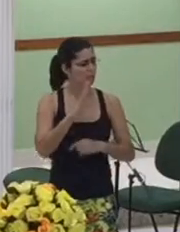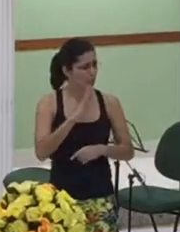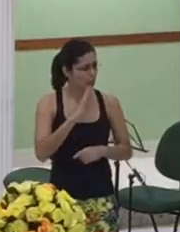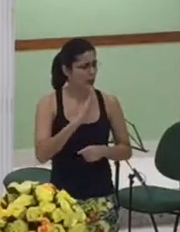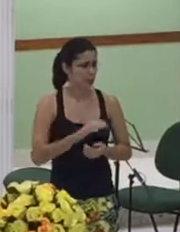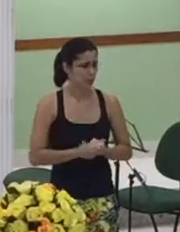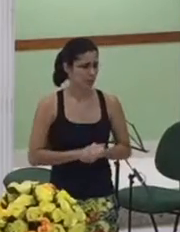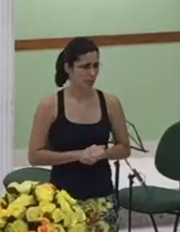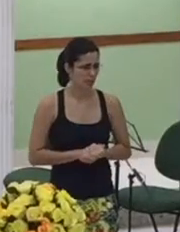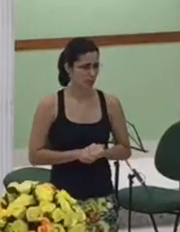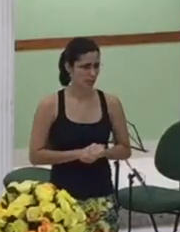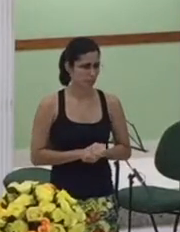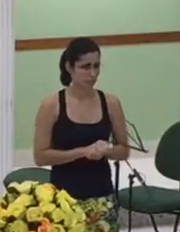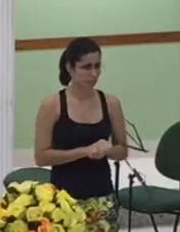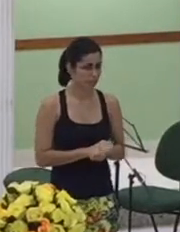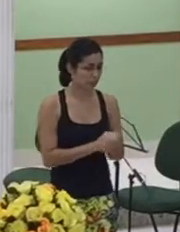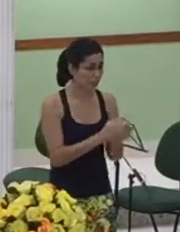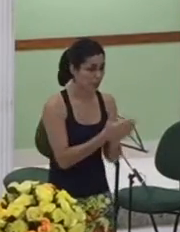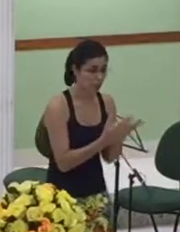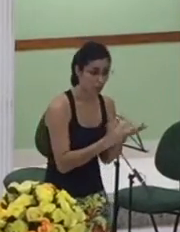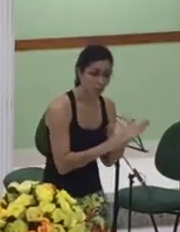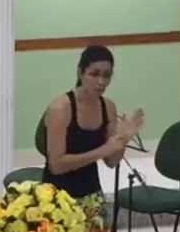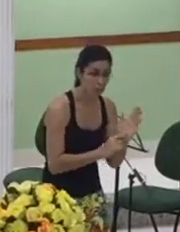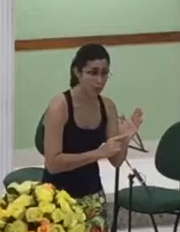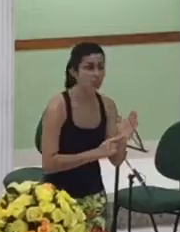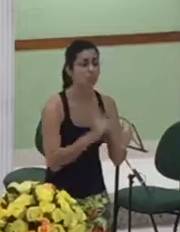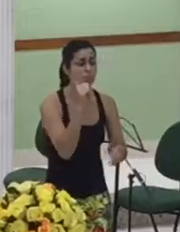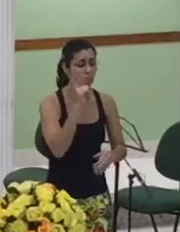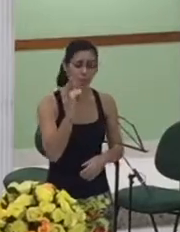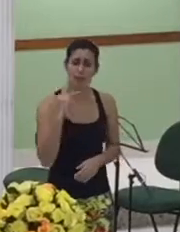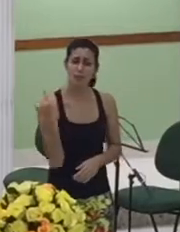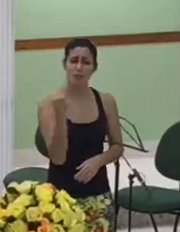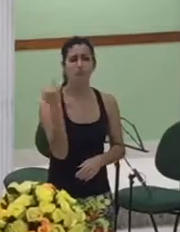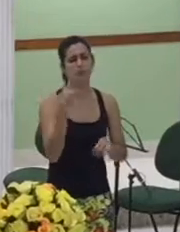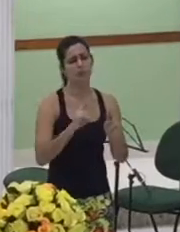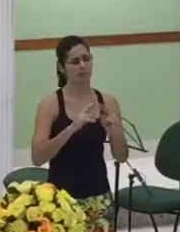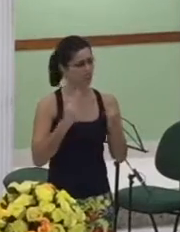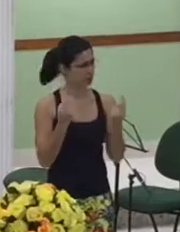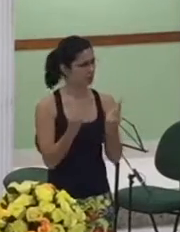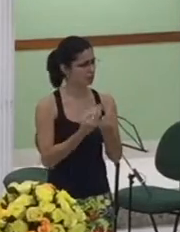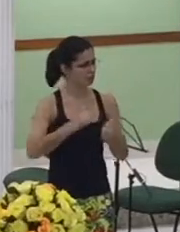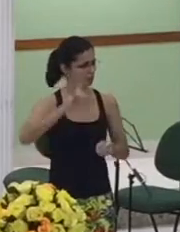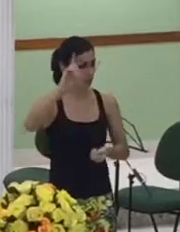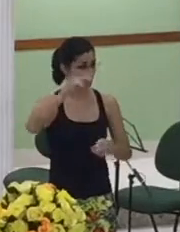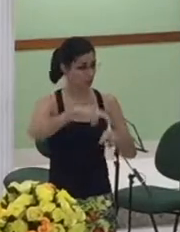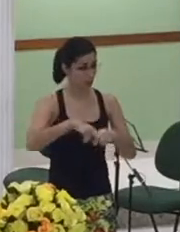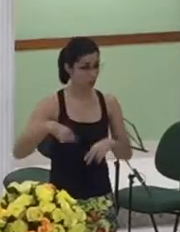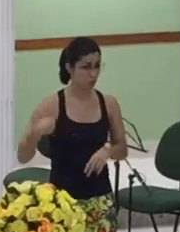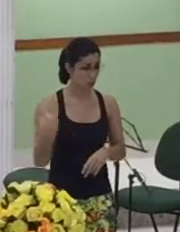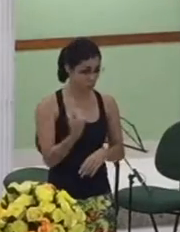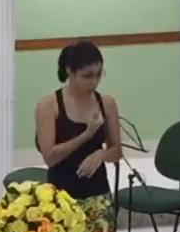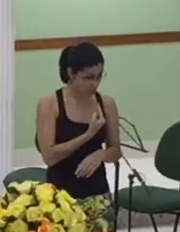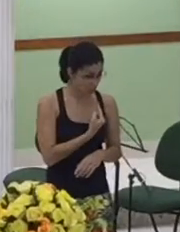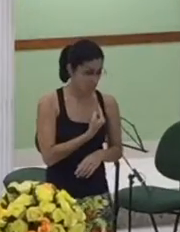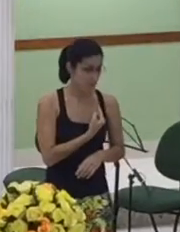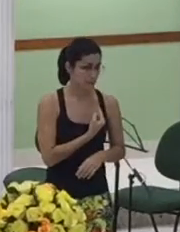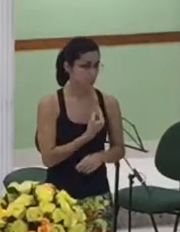como foram importantes o reino de Deus é por isso que nós falo agora mais